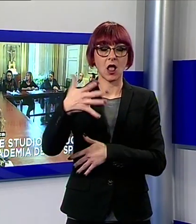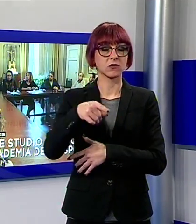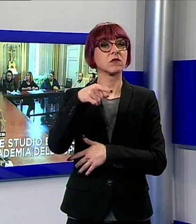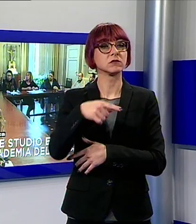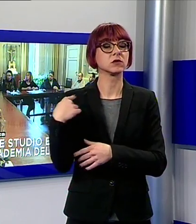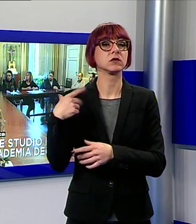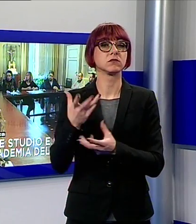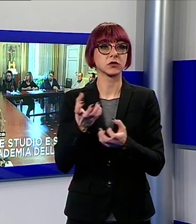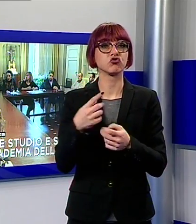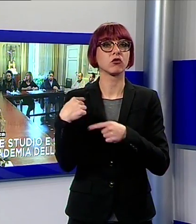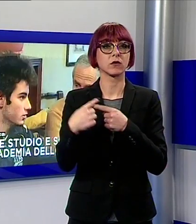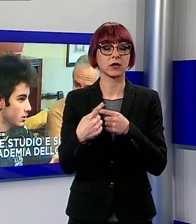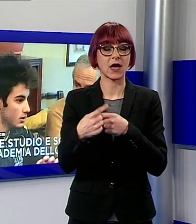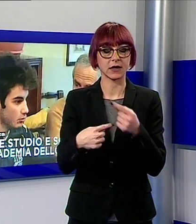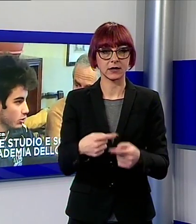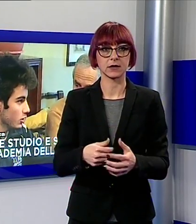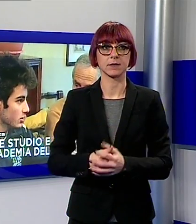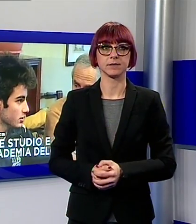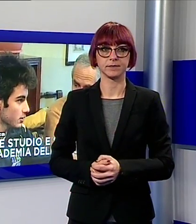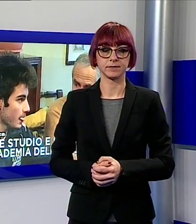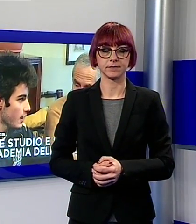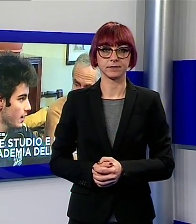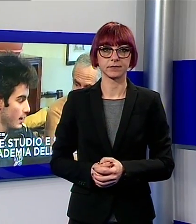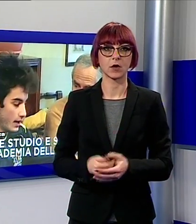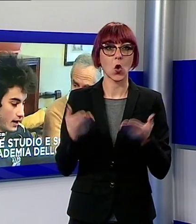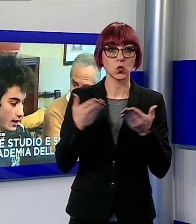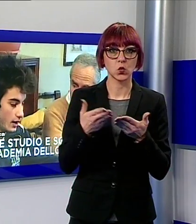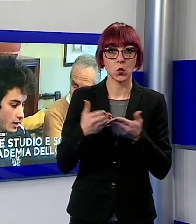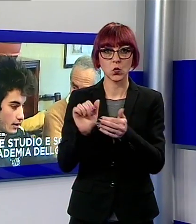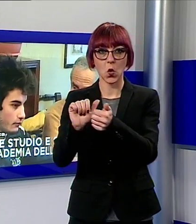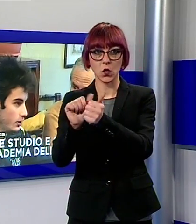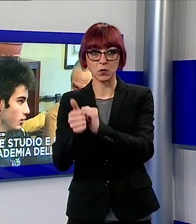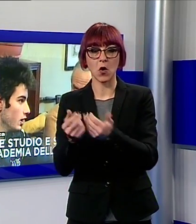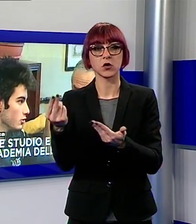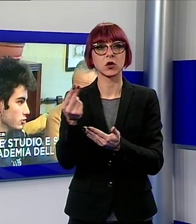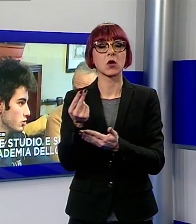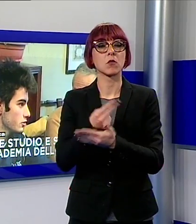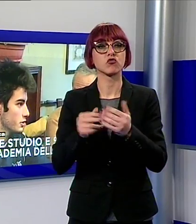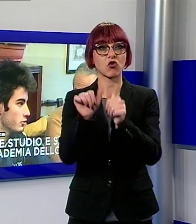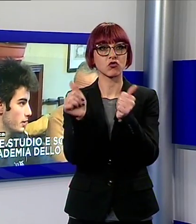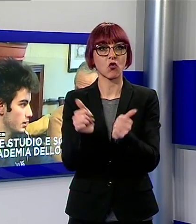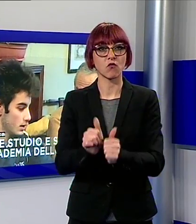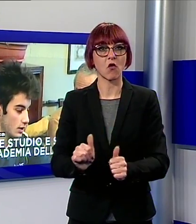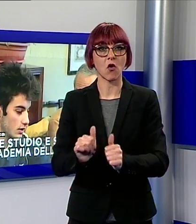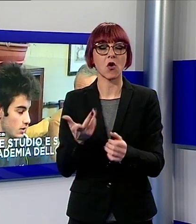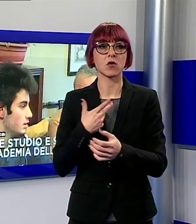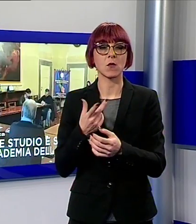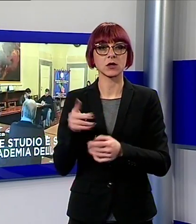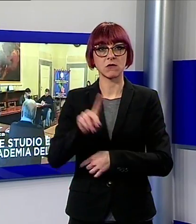Sport approda anche nella nostra provincia il progetto formativo dedicato ai giovani che svolgono attività sportiva a livello agonistico